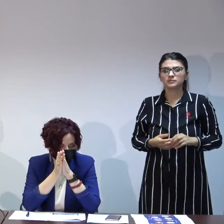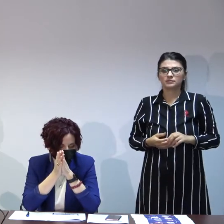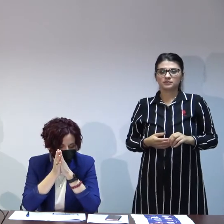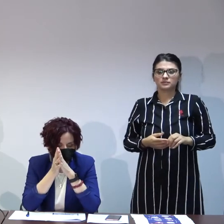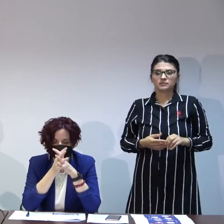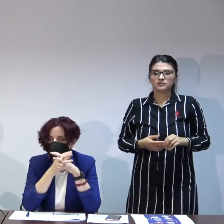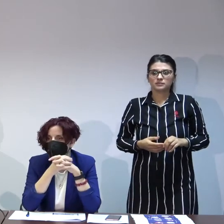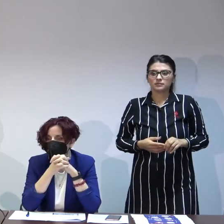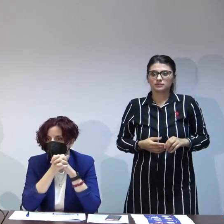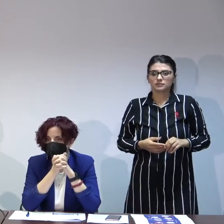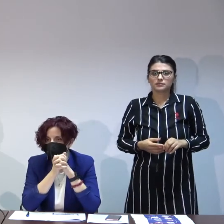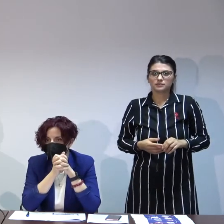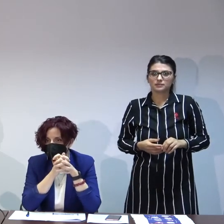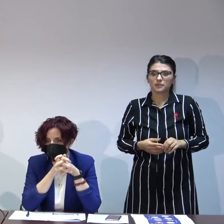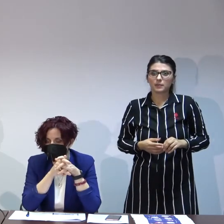da m-ați